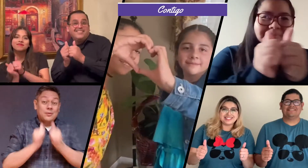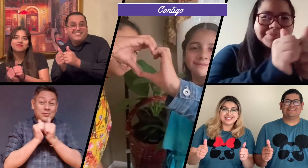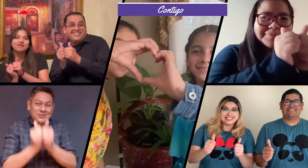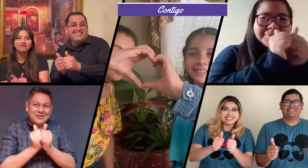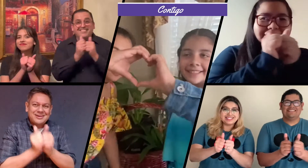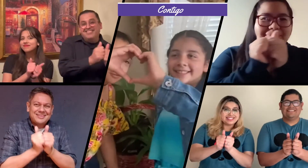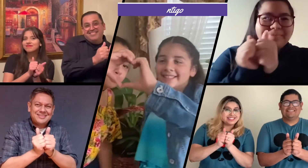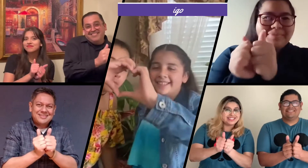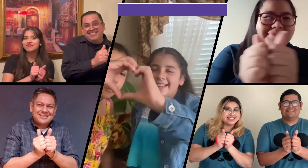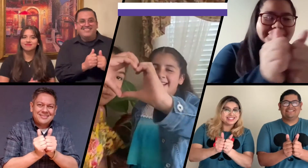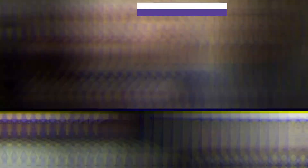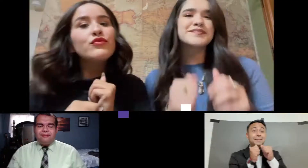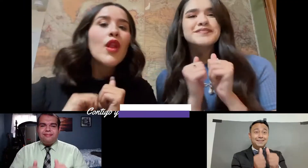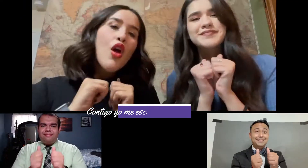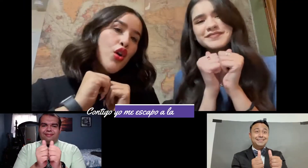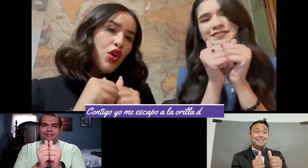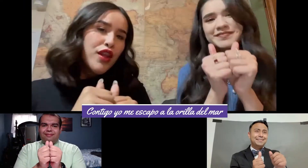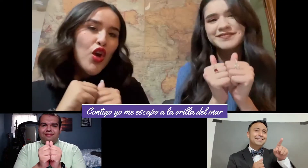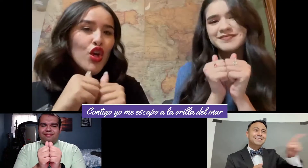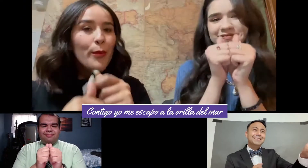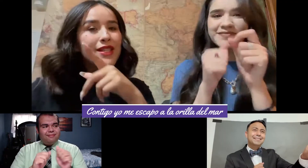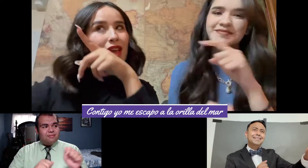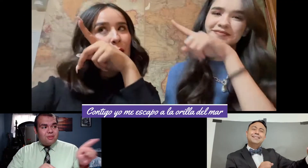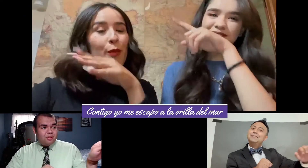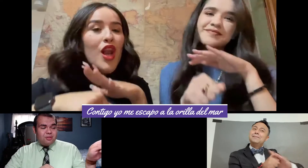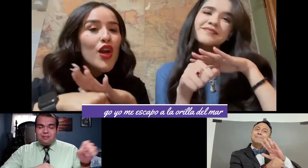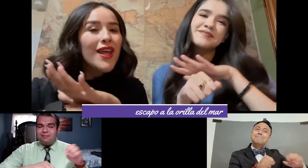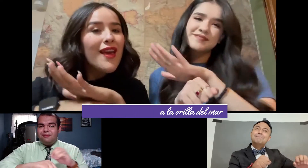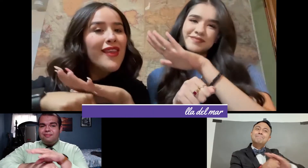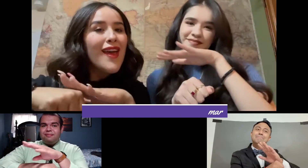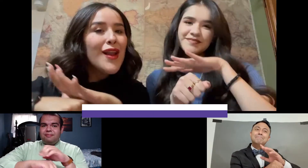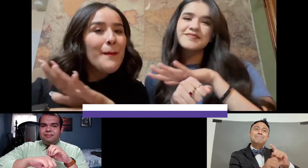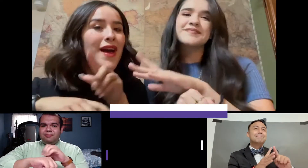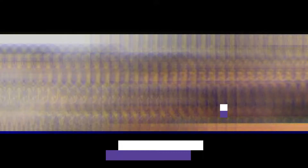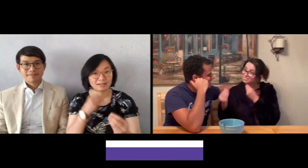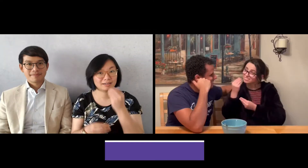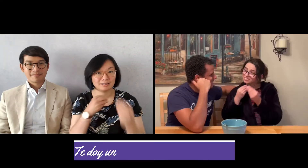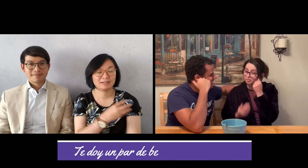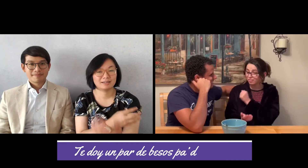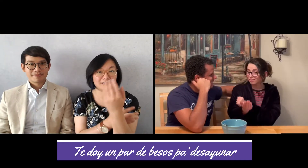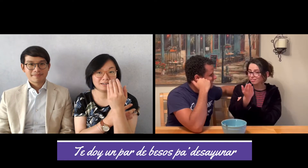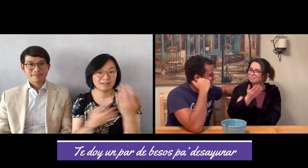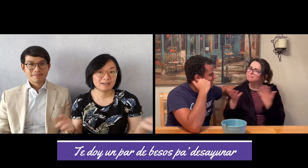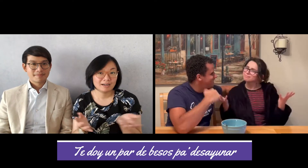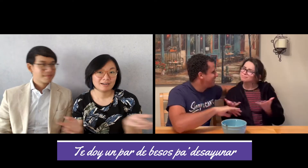contigo Contigo yo me escapo a la orilla del mar Te doy un par de besos pa'